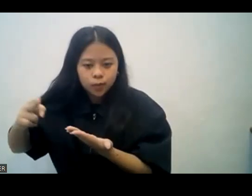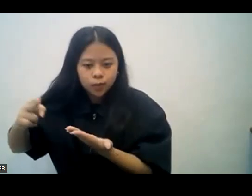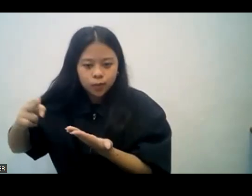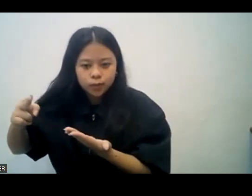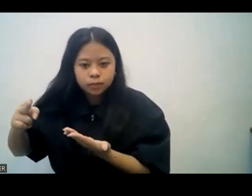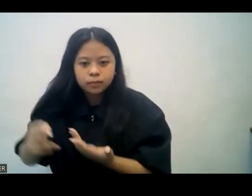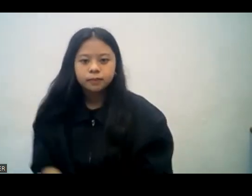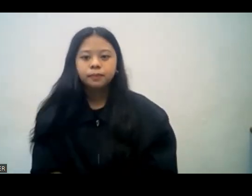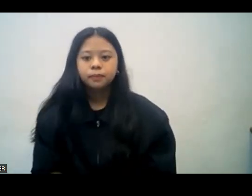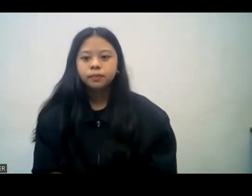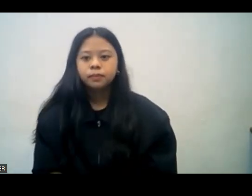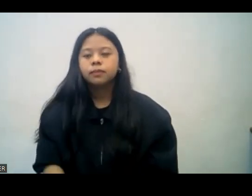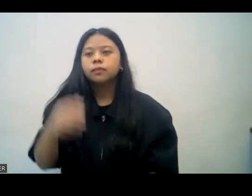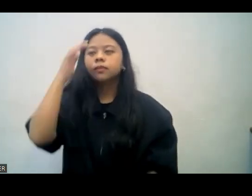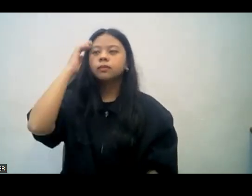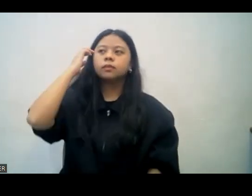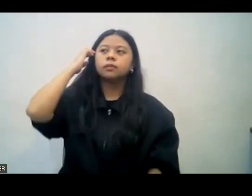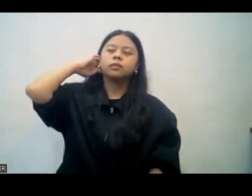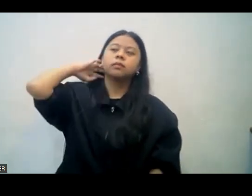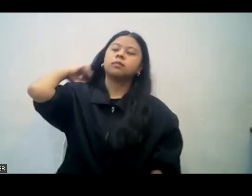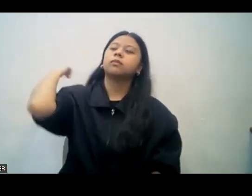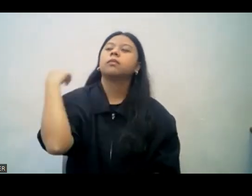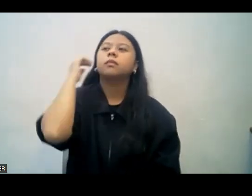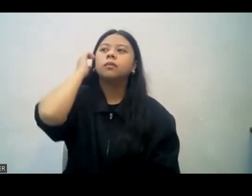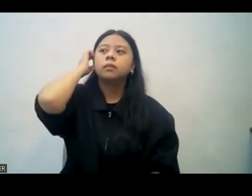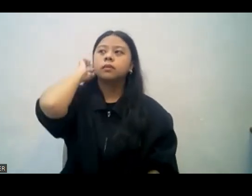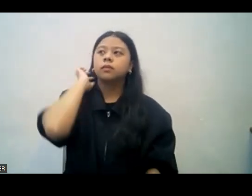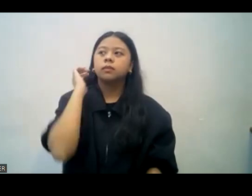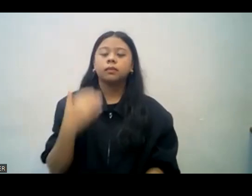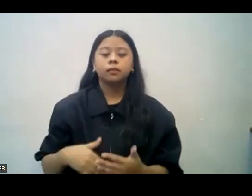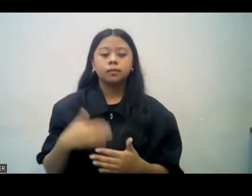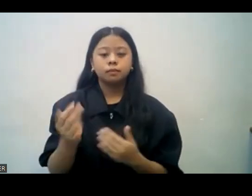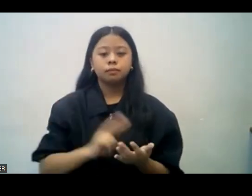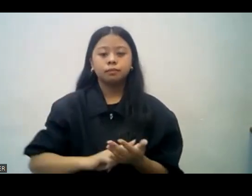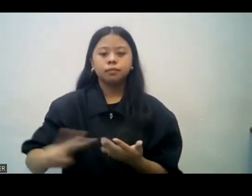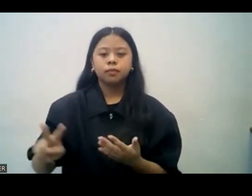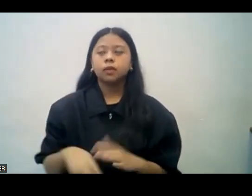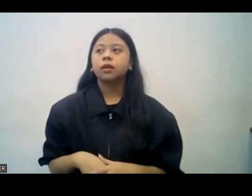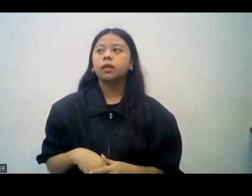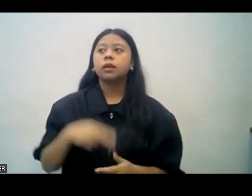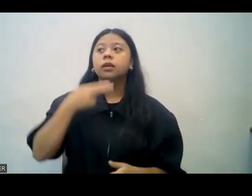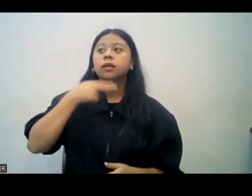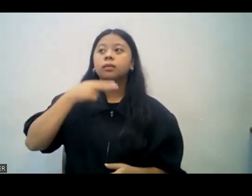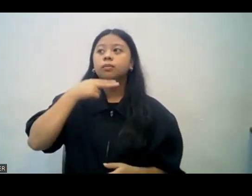bawat isa na kailangan natin mamuhay ng may kabanalan. And next verse, Hebrew chapter...